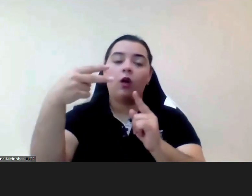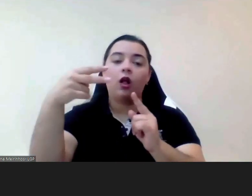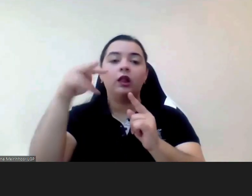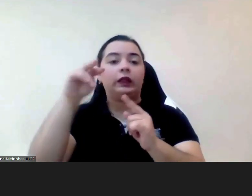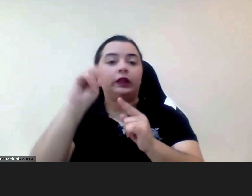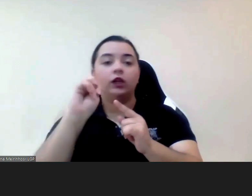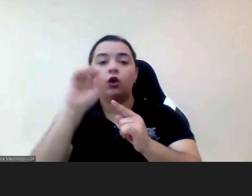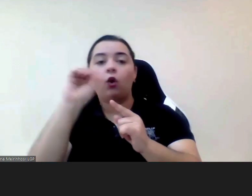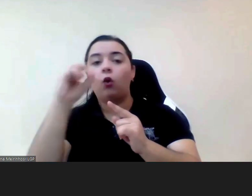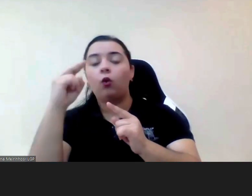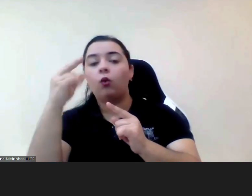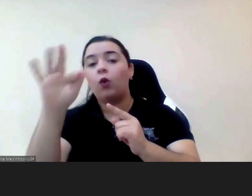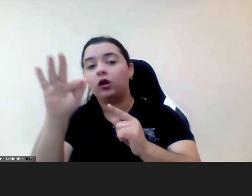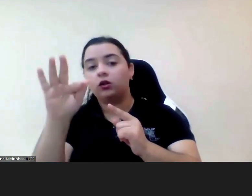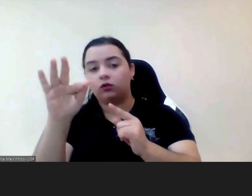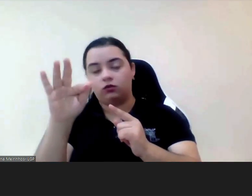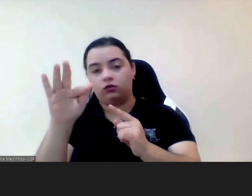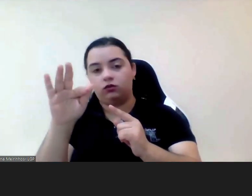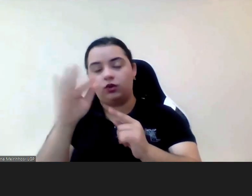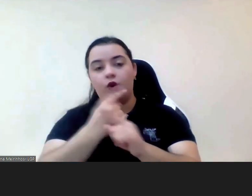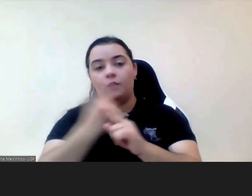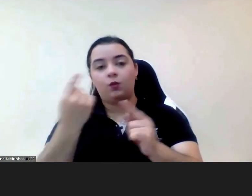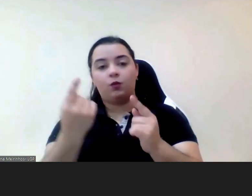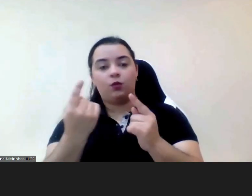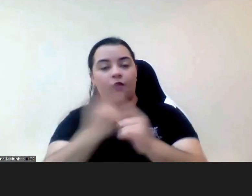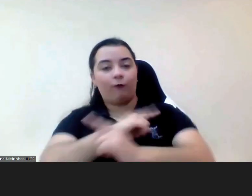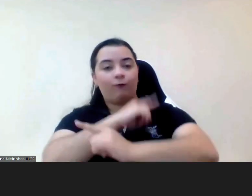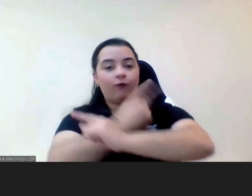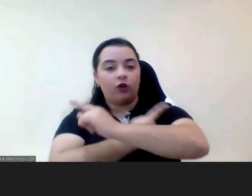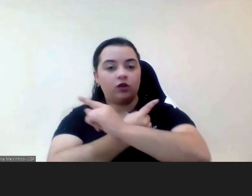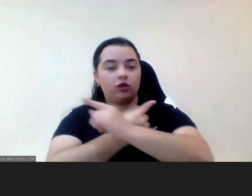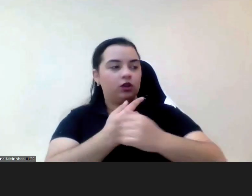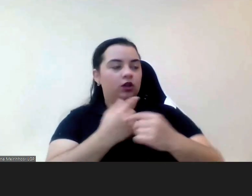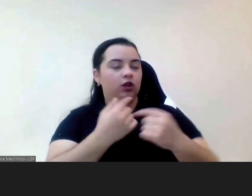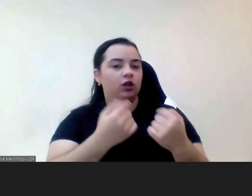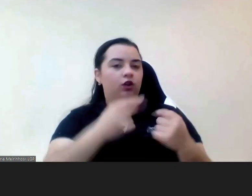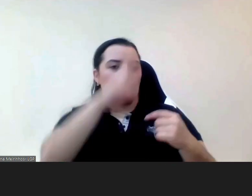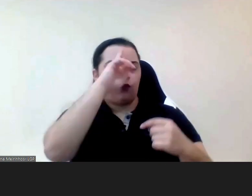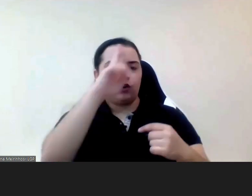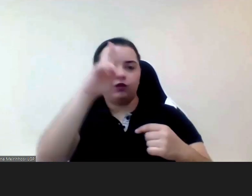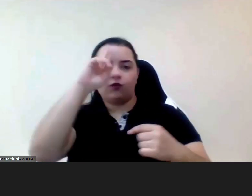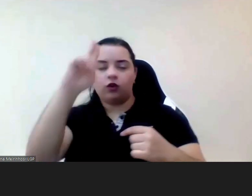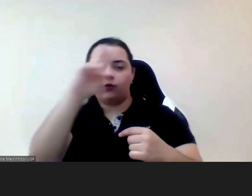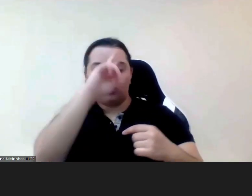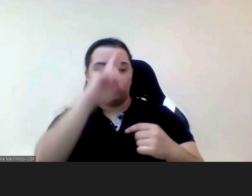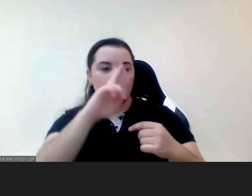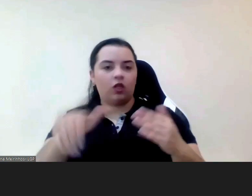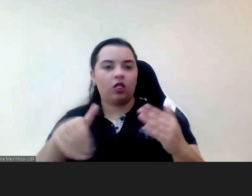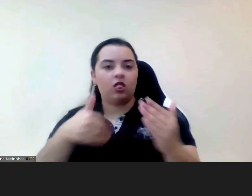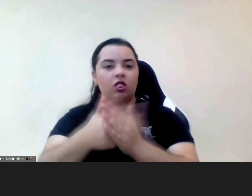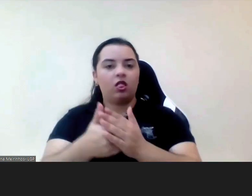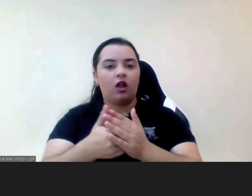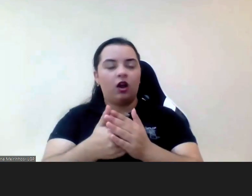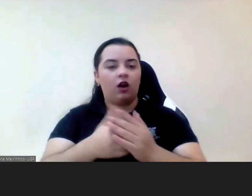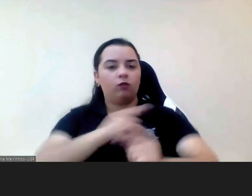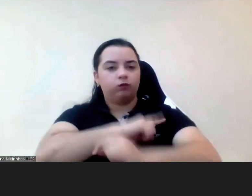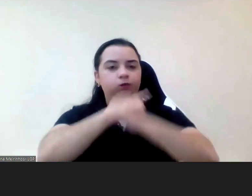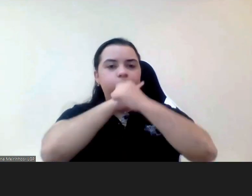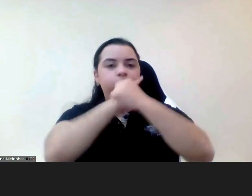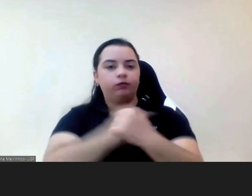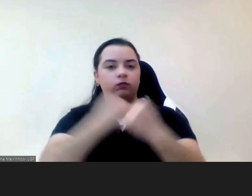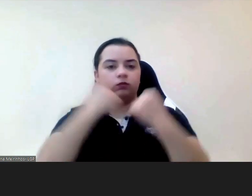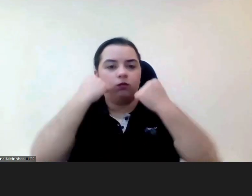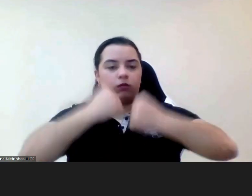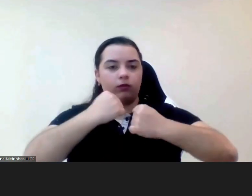resulta da conjugação dos esforços das organizações não-governamentais que é extraordinária isso tem-se visto por exemplo nos